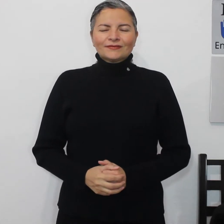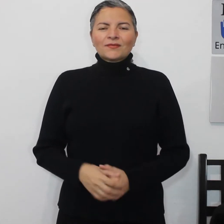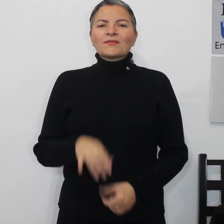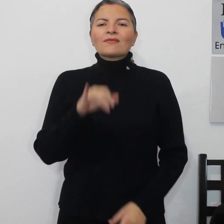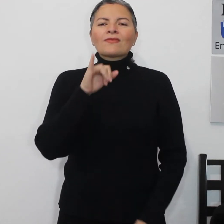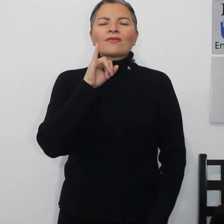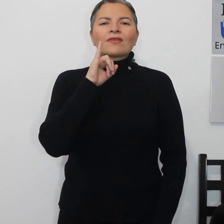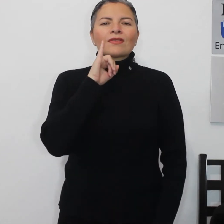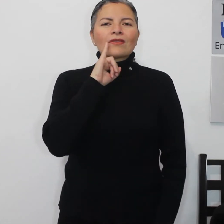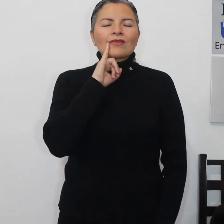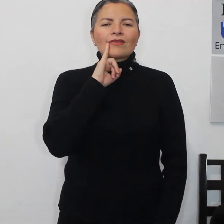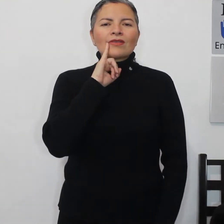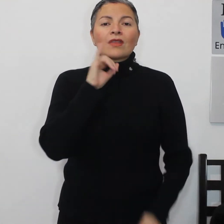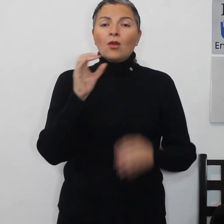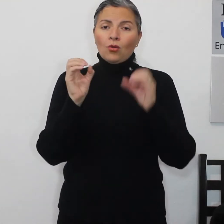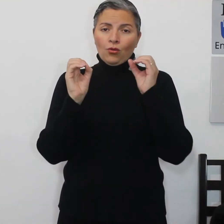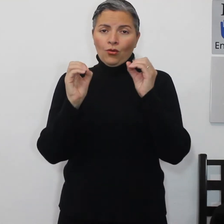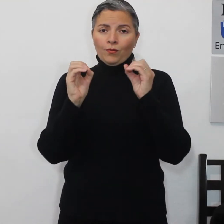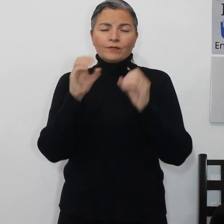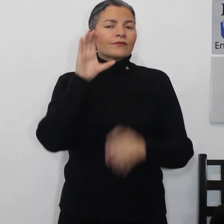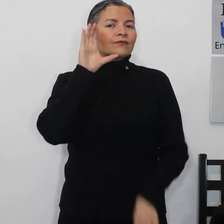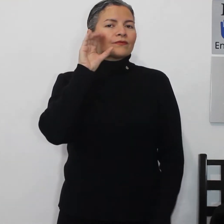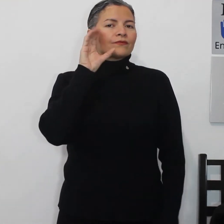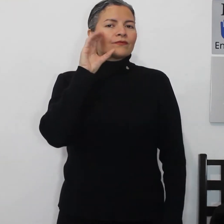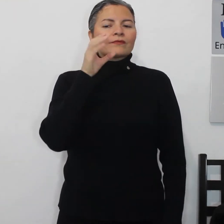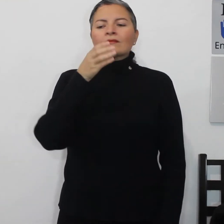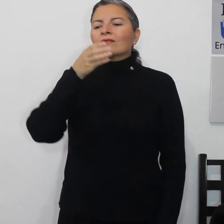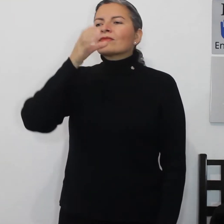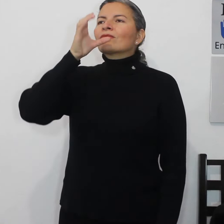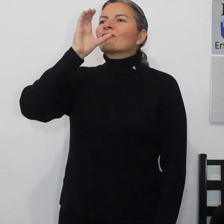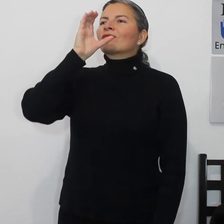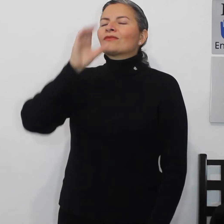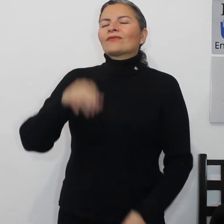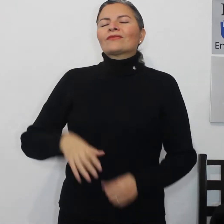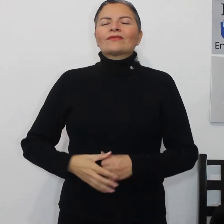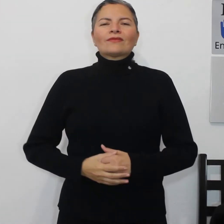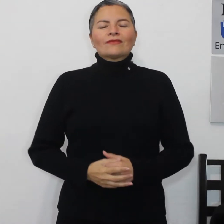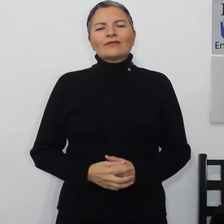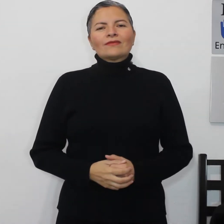mango,